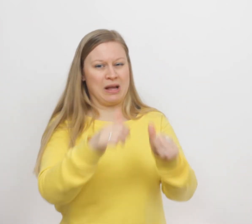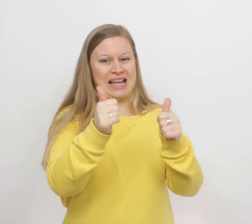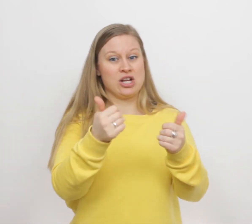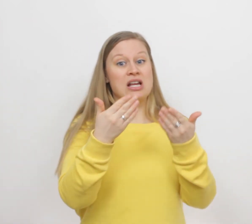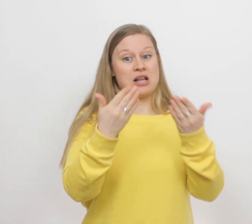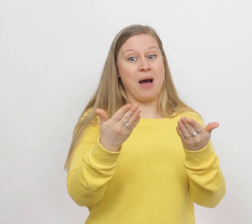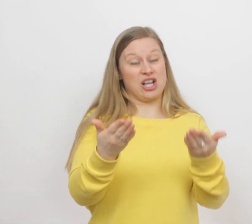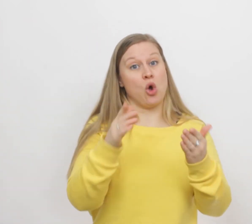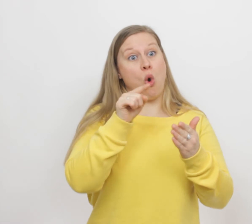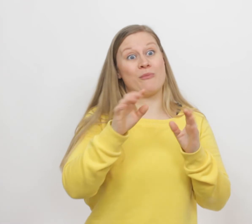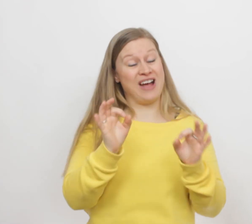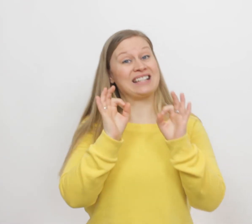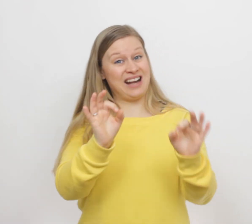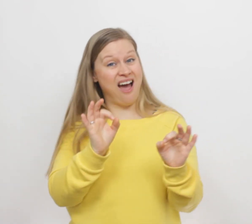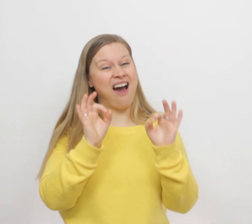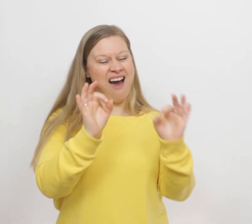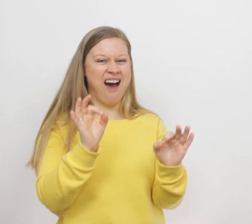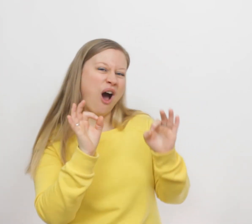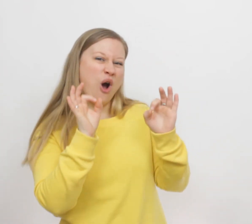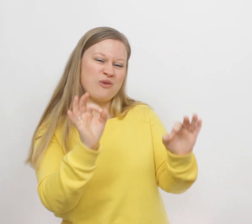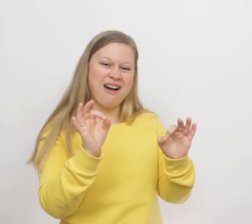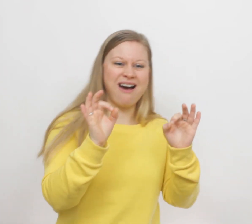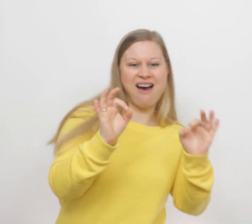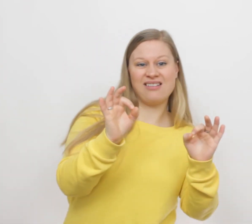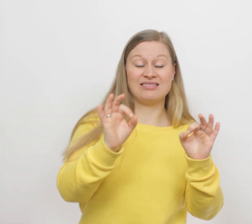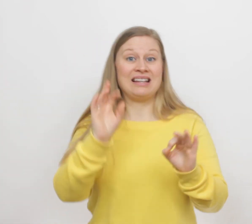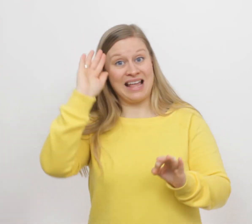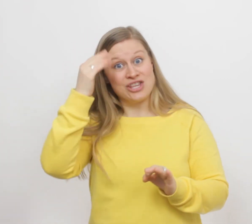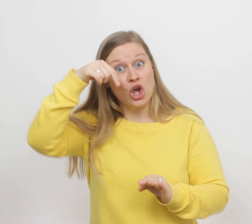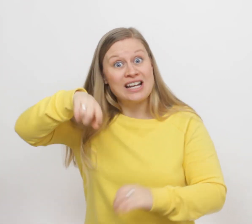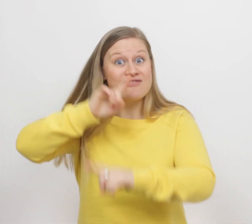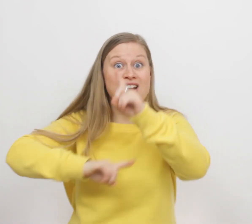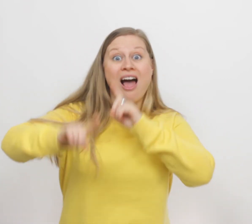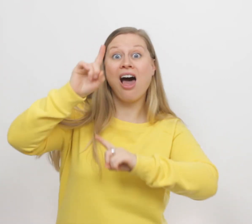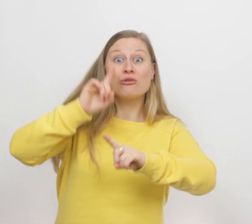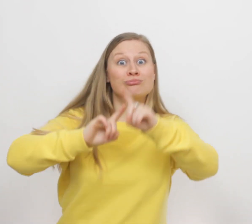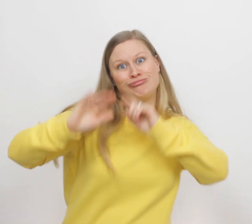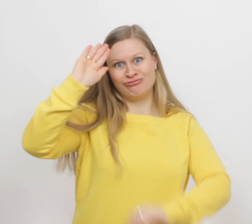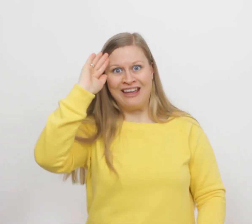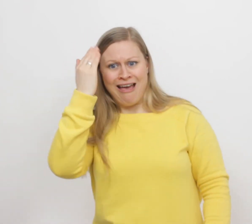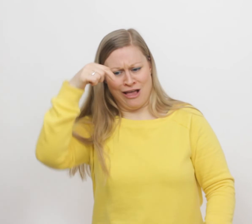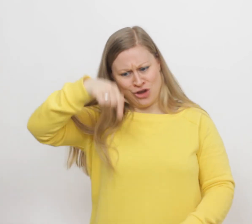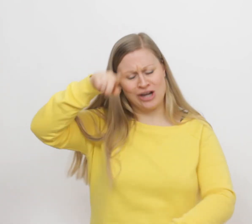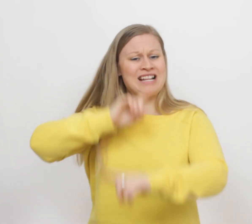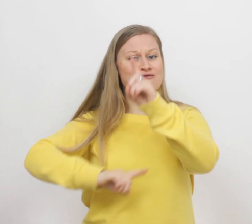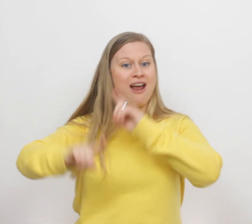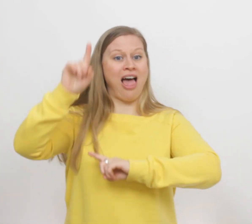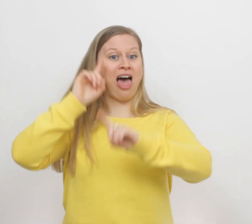begin, daar mag je op vertrouwen. Ken je dit verhaal? Ken je dit verhaal?